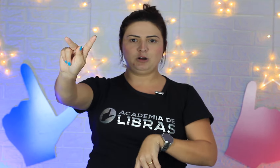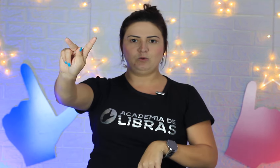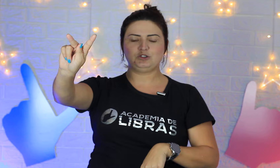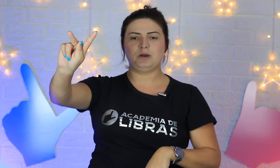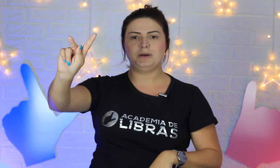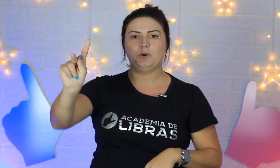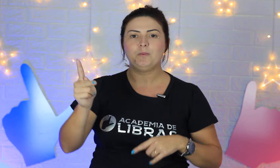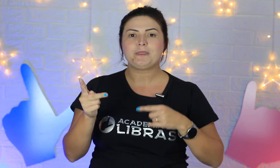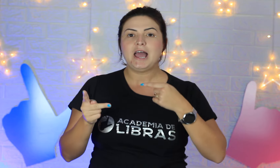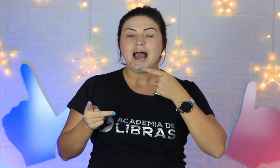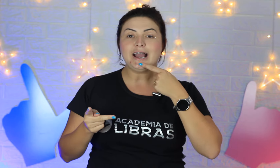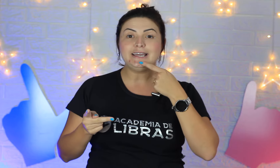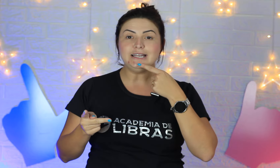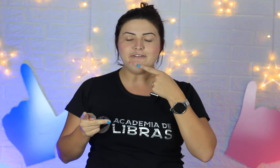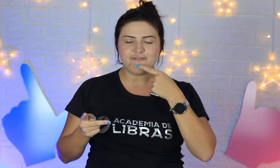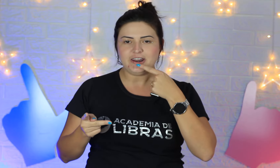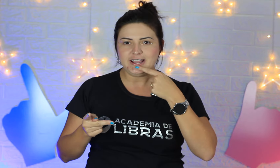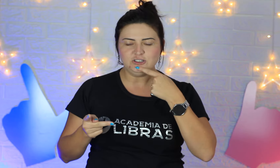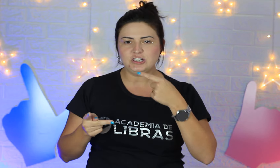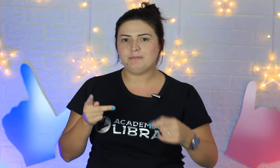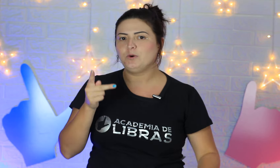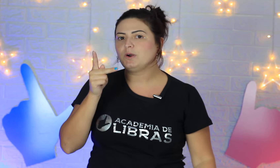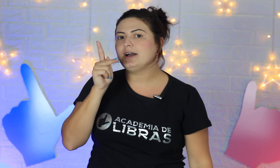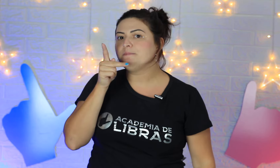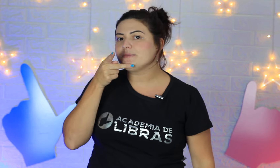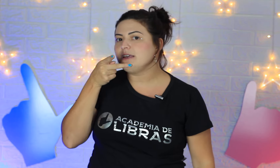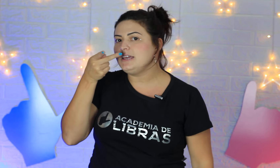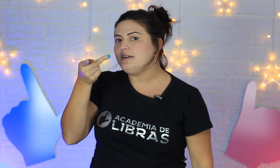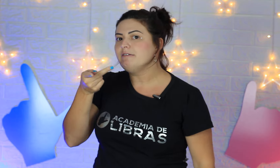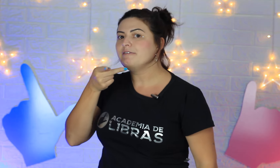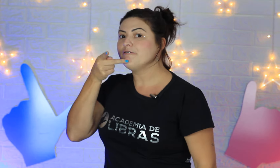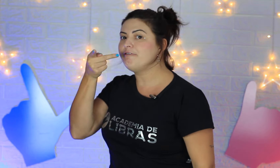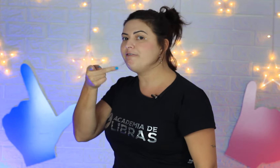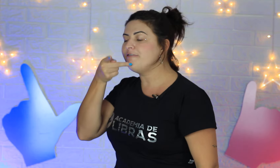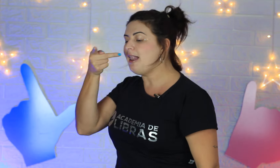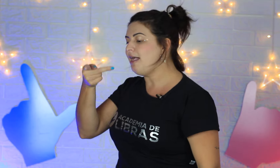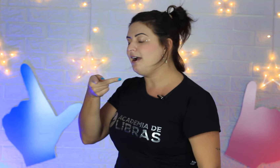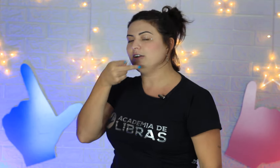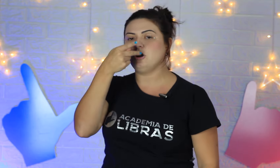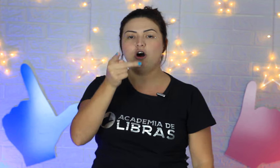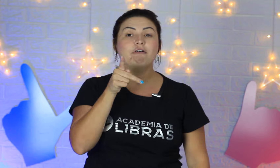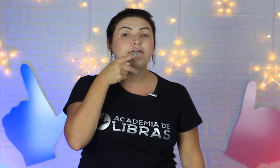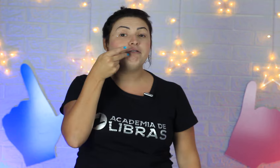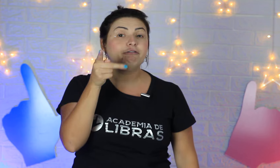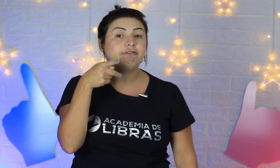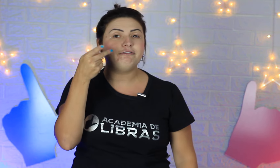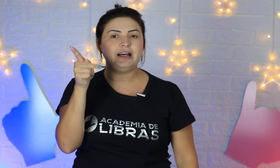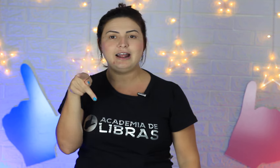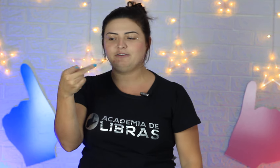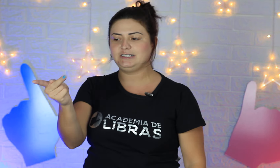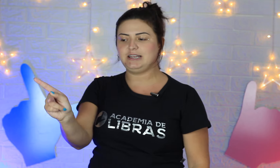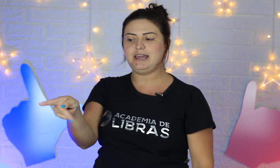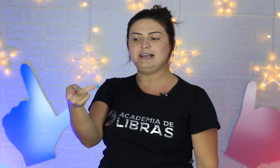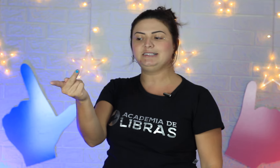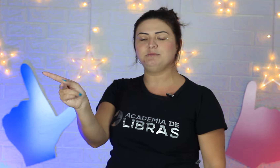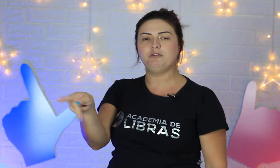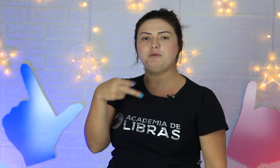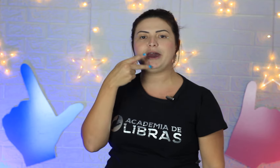com a sua mão, aqui na frente da boca e falar, ó. Falar, fazer esse movimento.